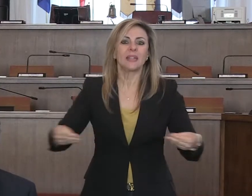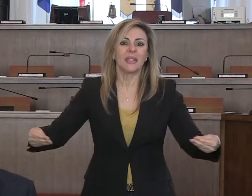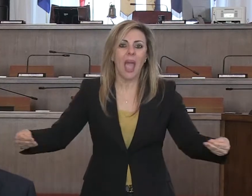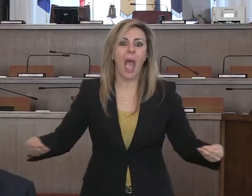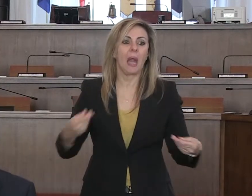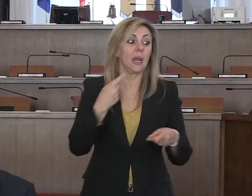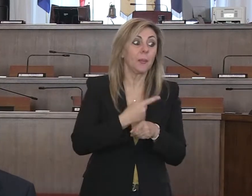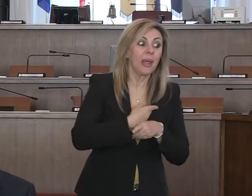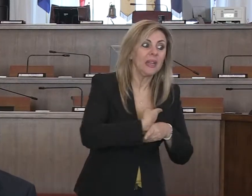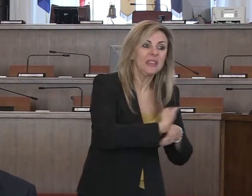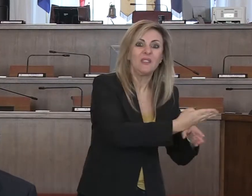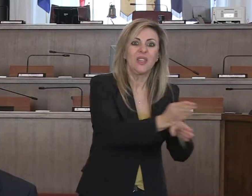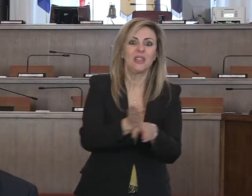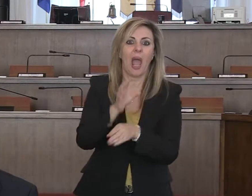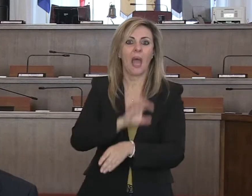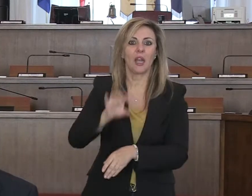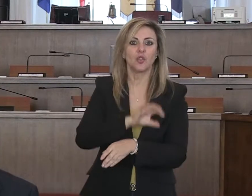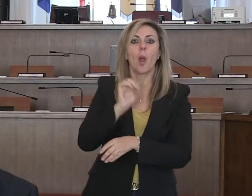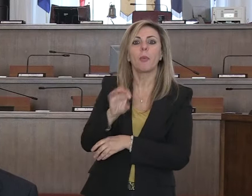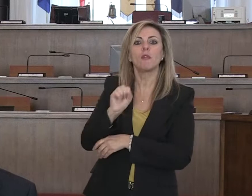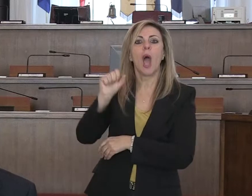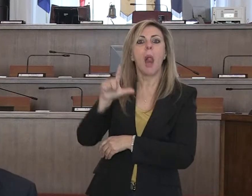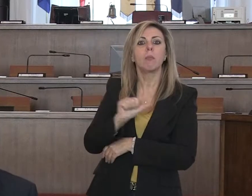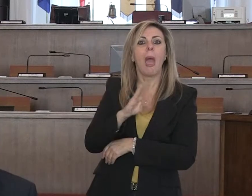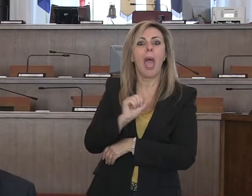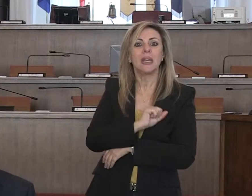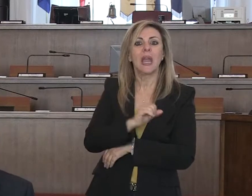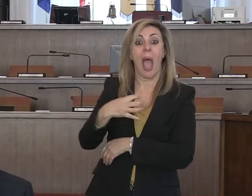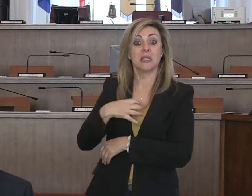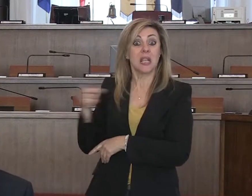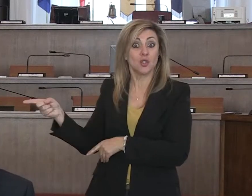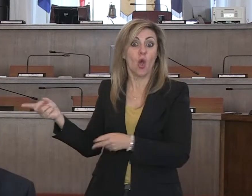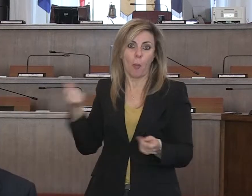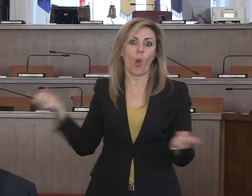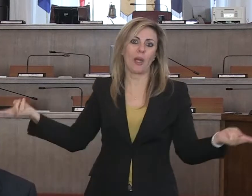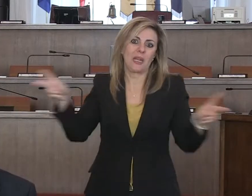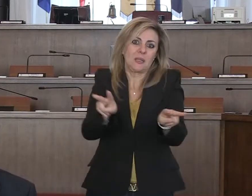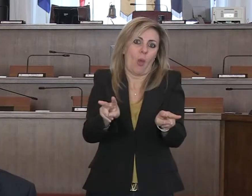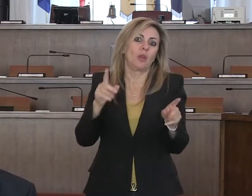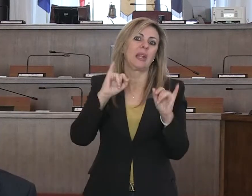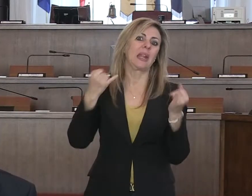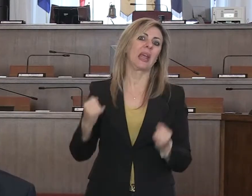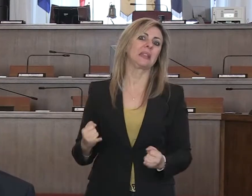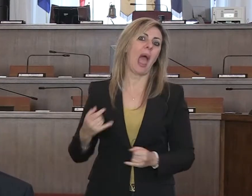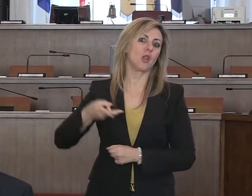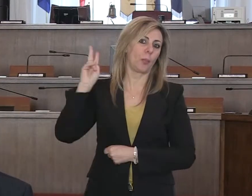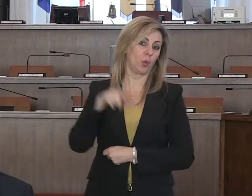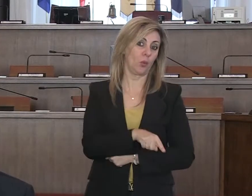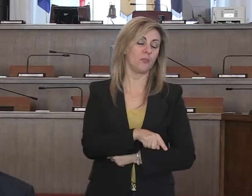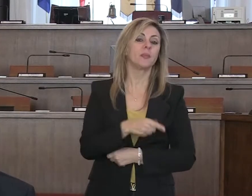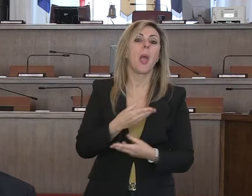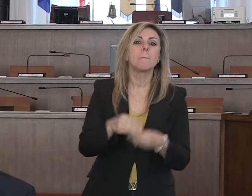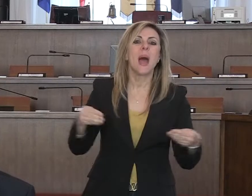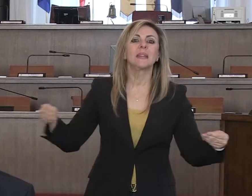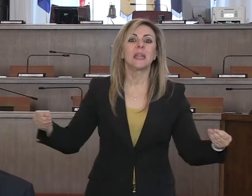distribuito. Il professor Albani e l'assessore potranno, se avete questa curiosità, dirvi anche più nel dettaglio quali e quanti materiali abbiamo